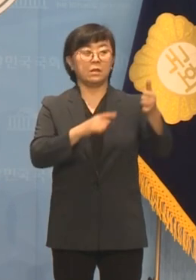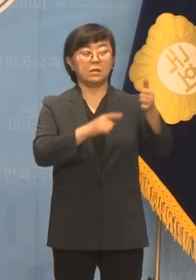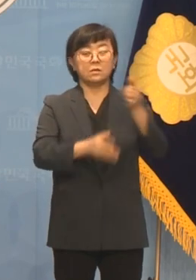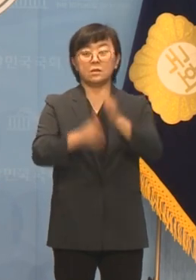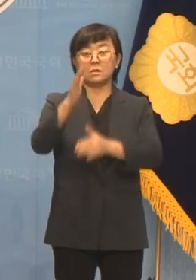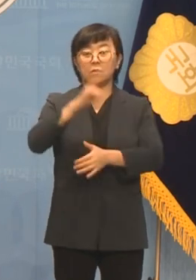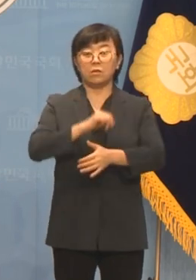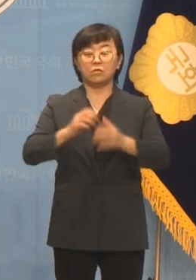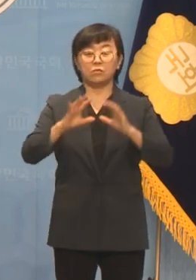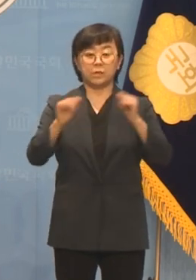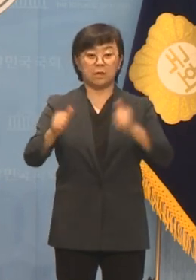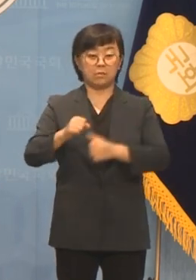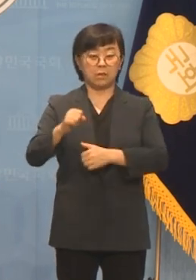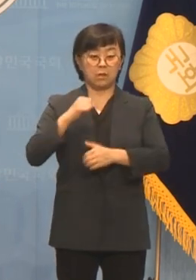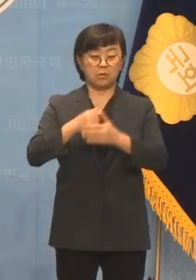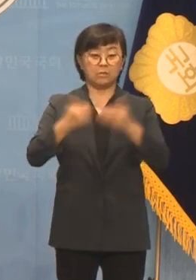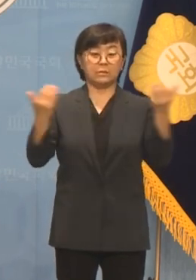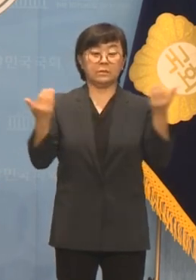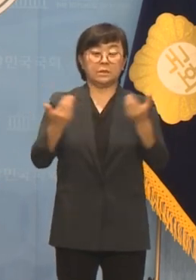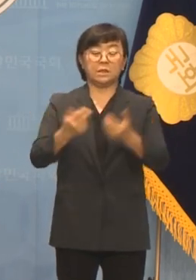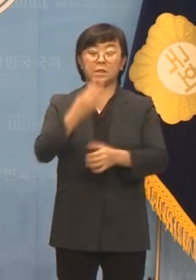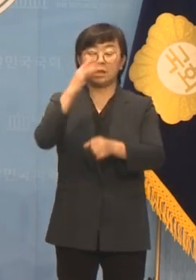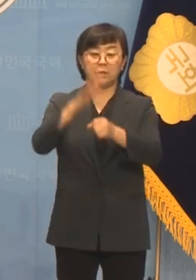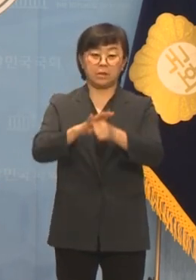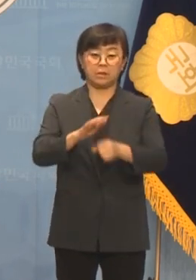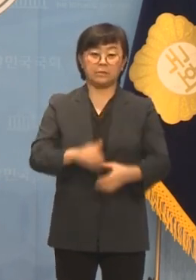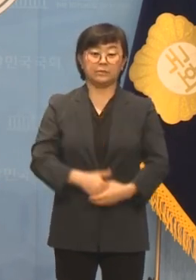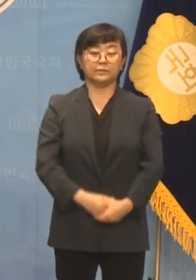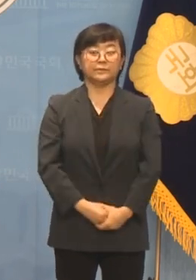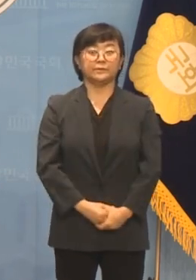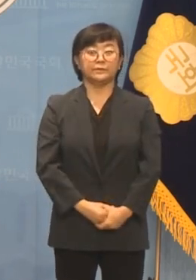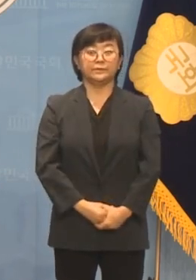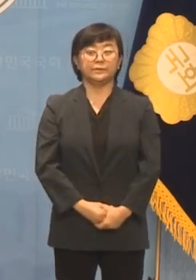시의원과 국민의힘의 적반하장에 기가 막힙니다.